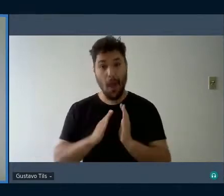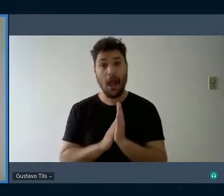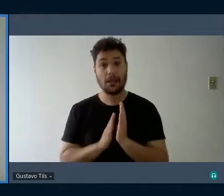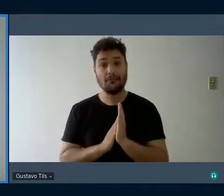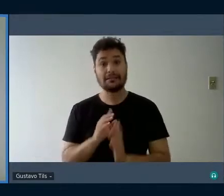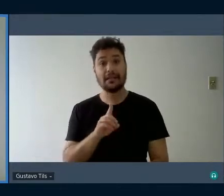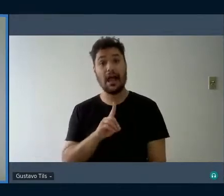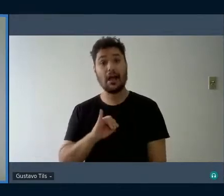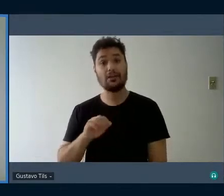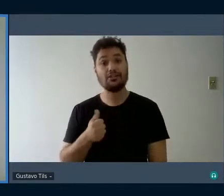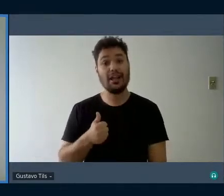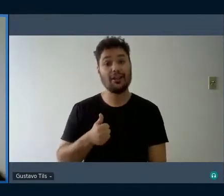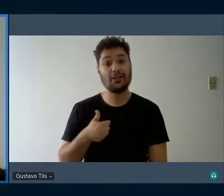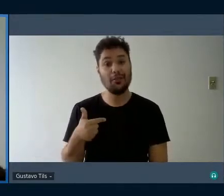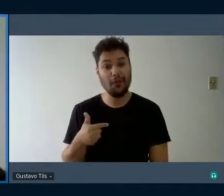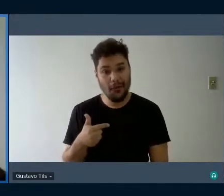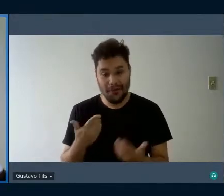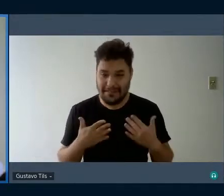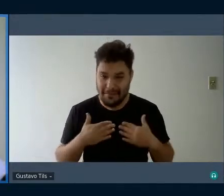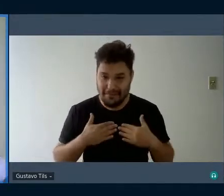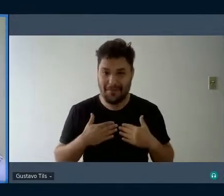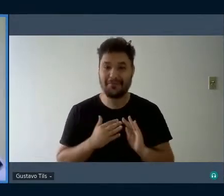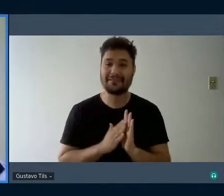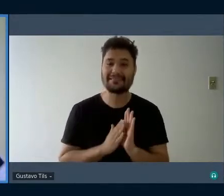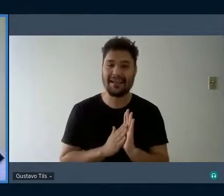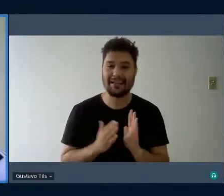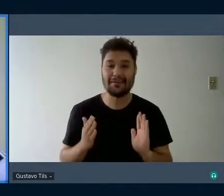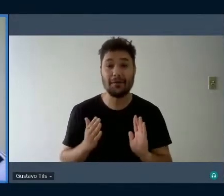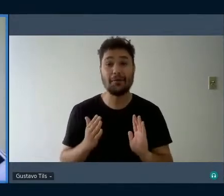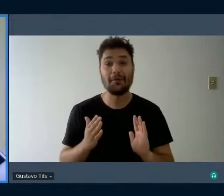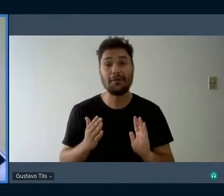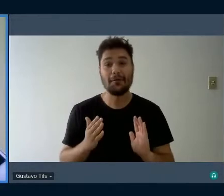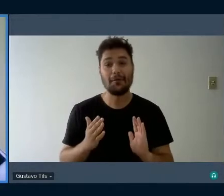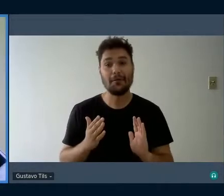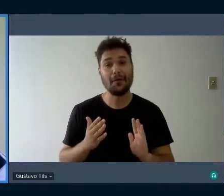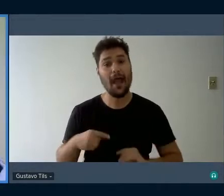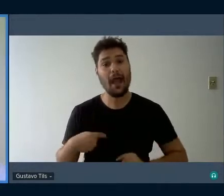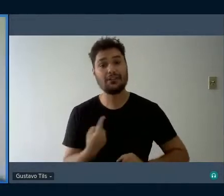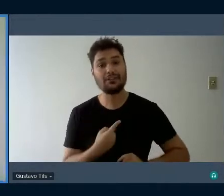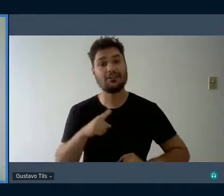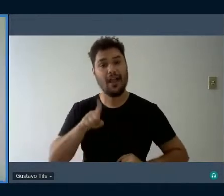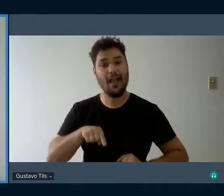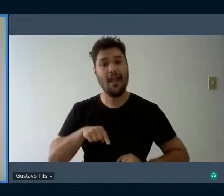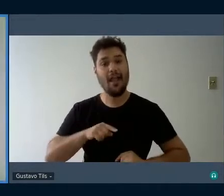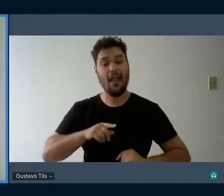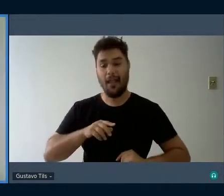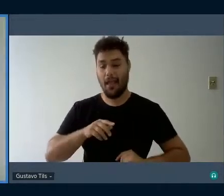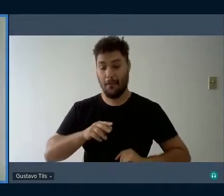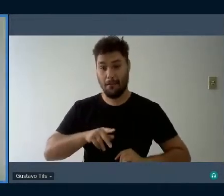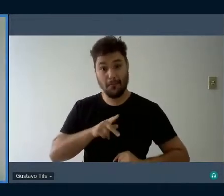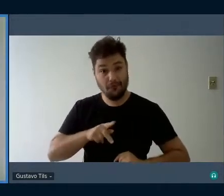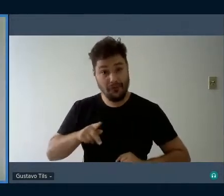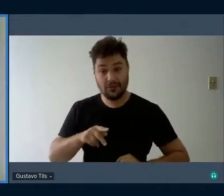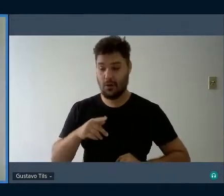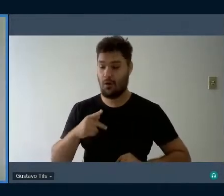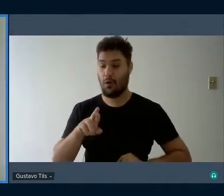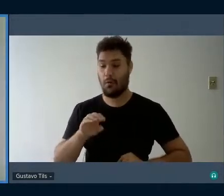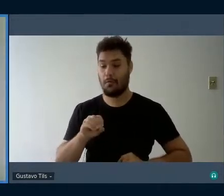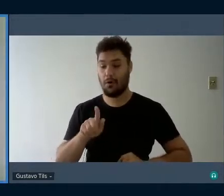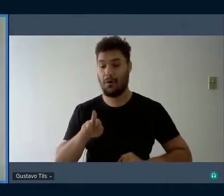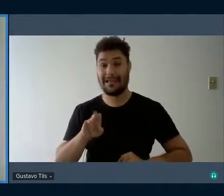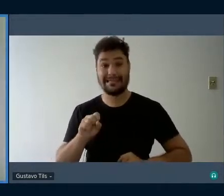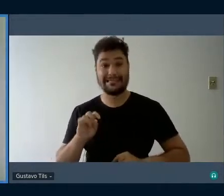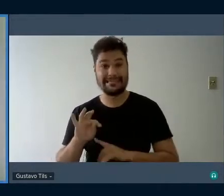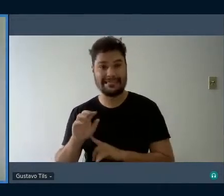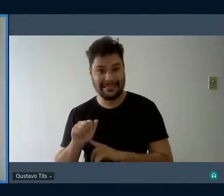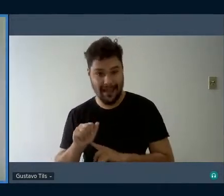12, a gente também, que nós nos consideramos educadores progressistas, comemoramos também o aniversário do Paulo Freire no